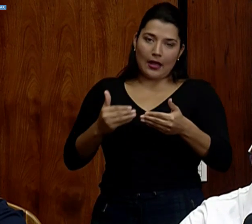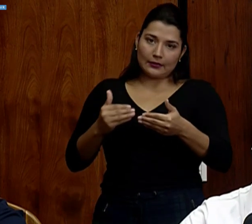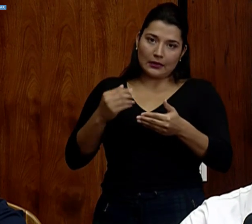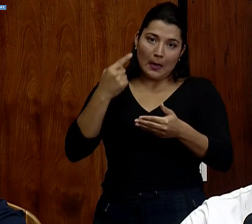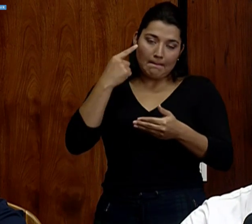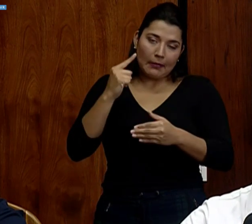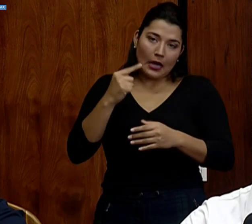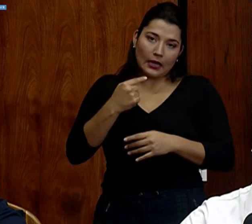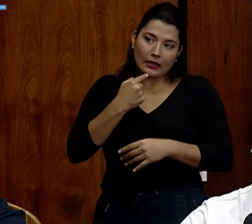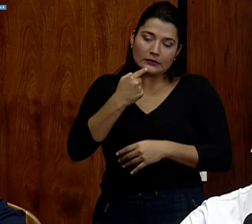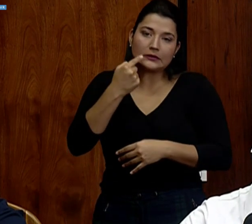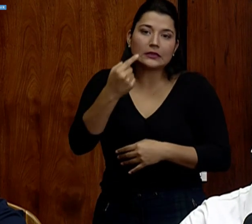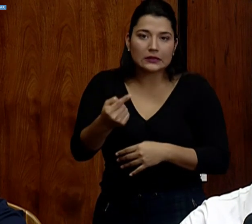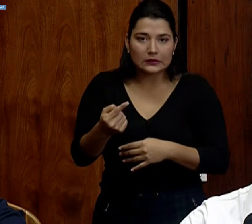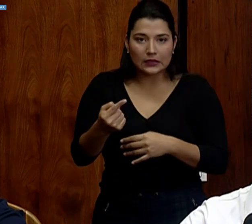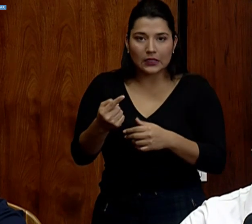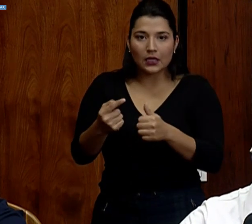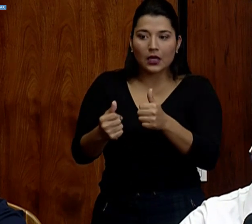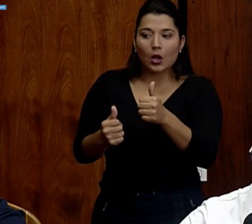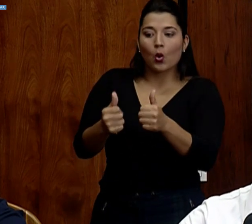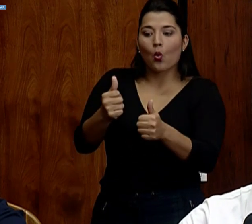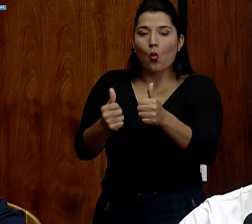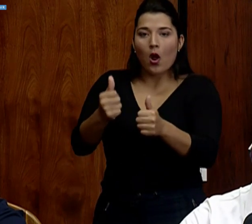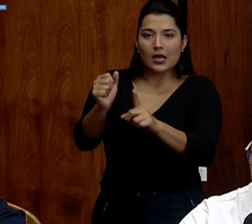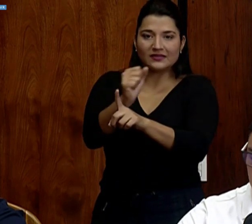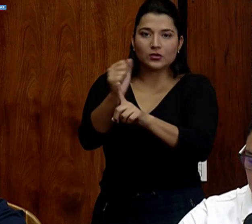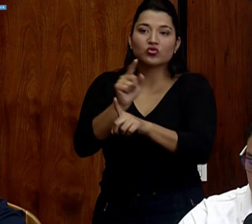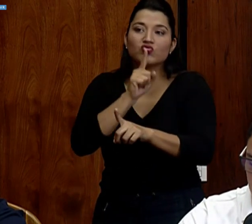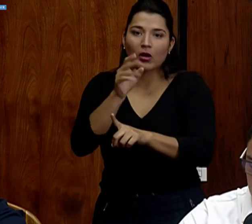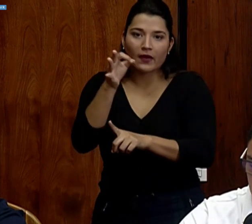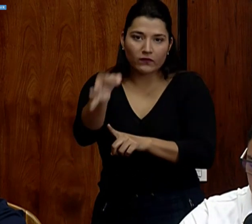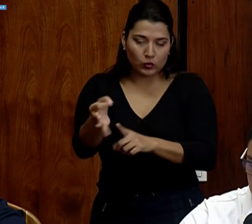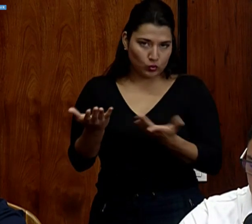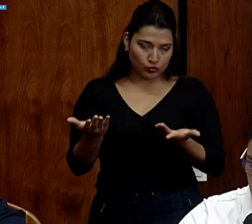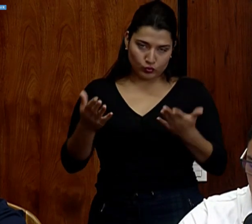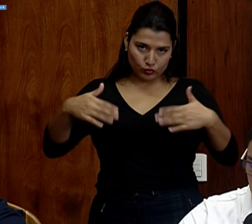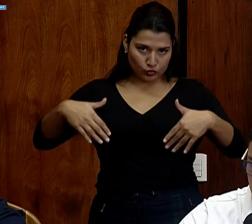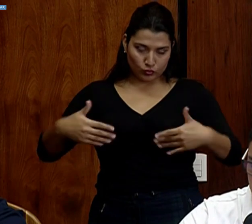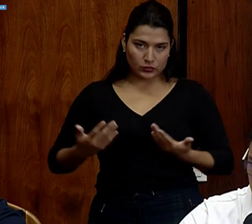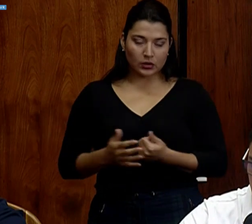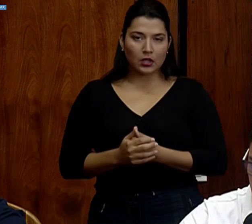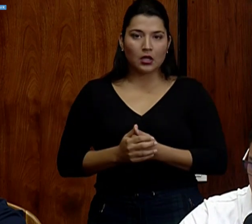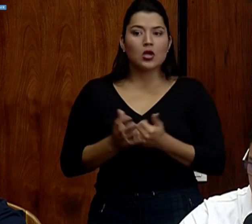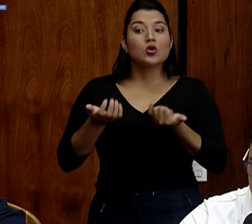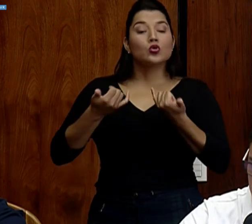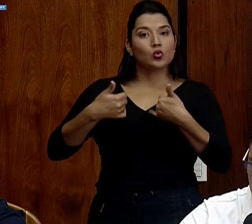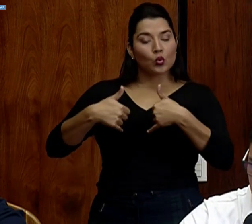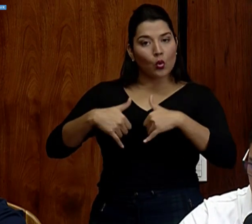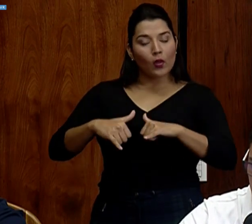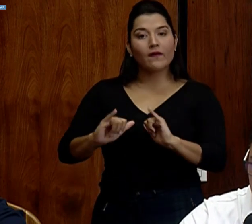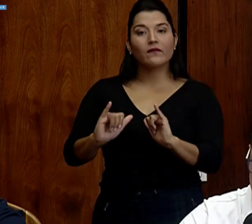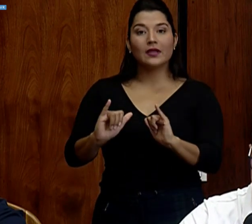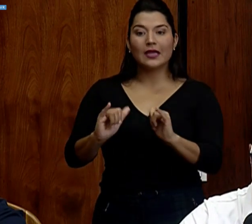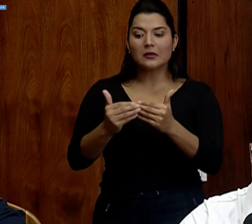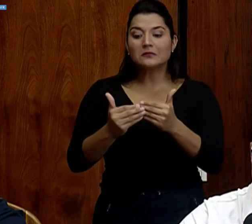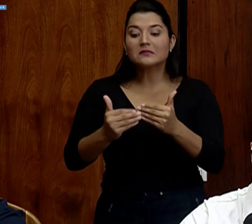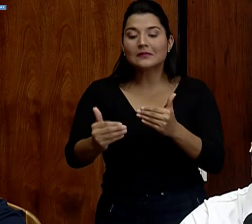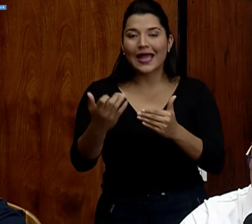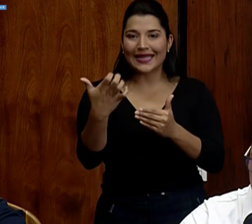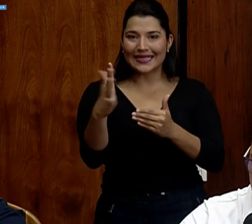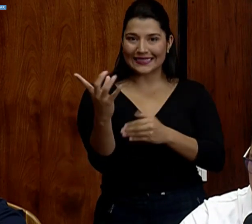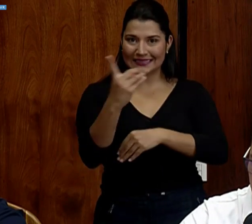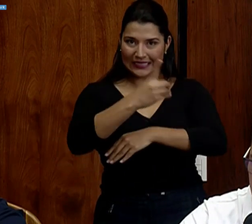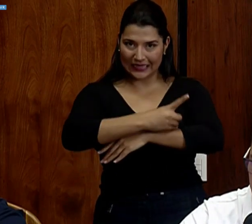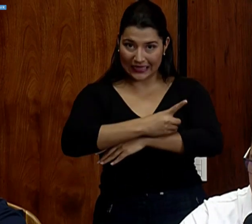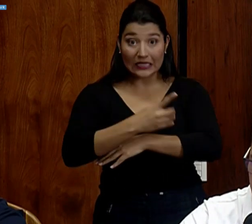es el más parecido a lo que puede ocurrir. Todavía tenemos estos siguientes 15 días, que lo